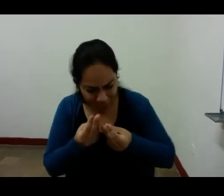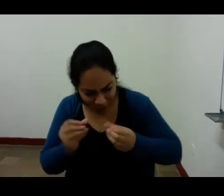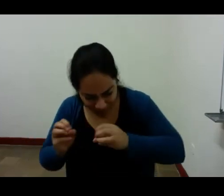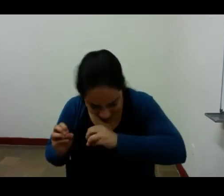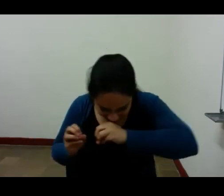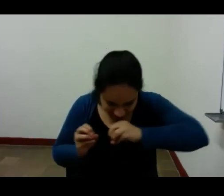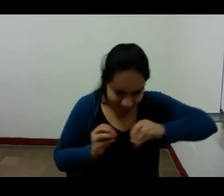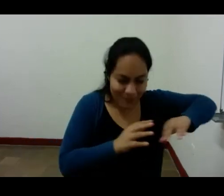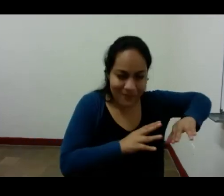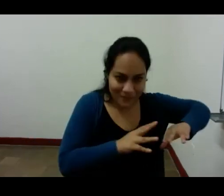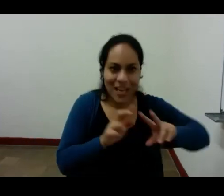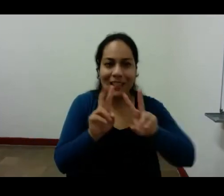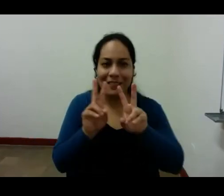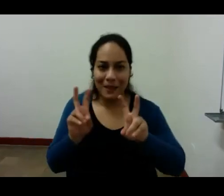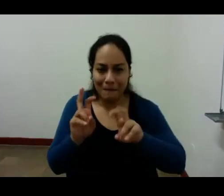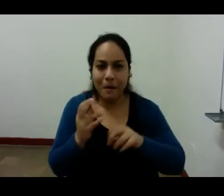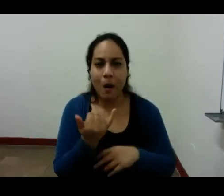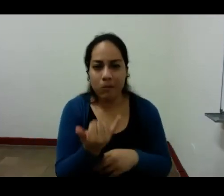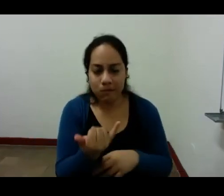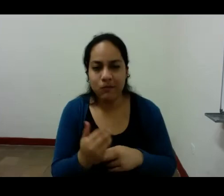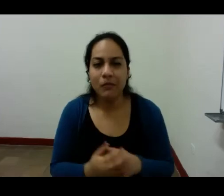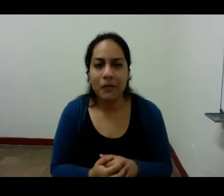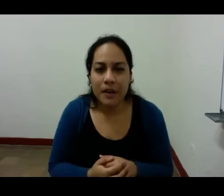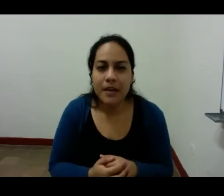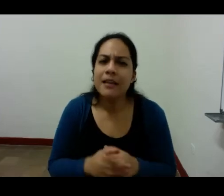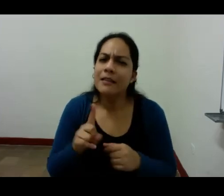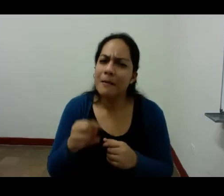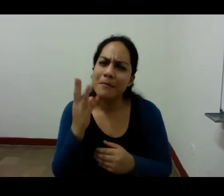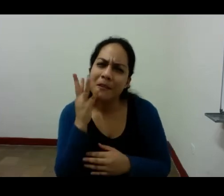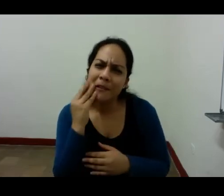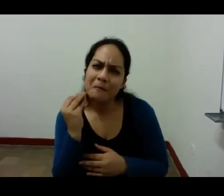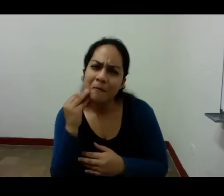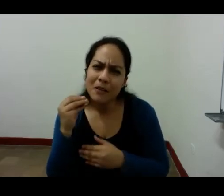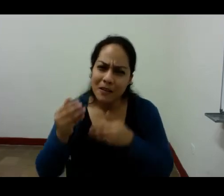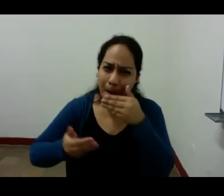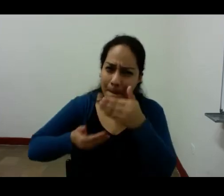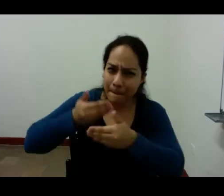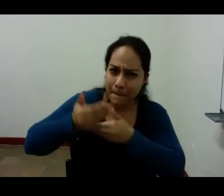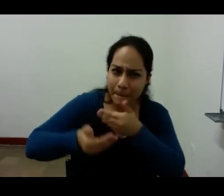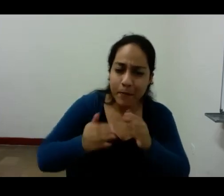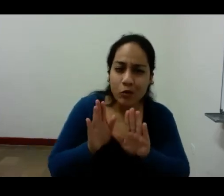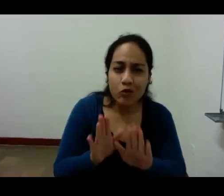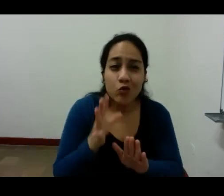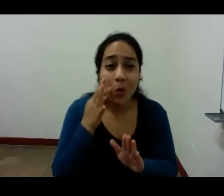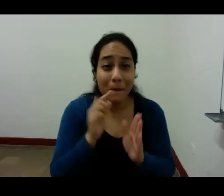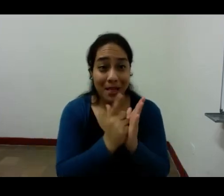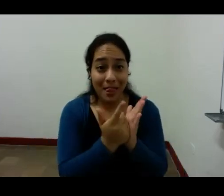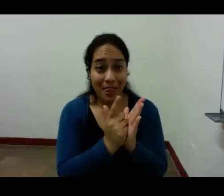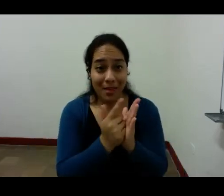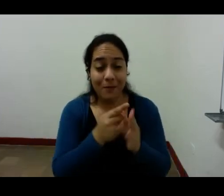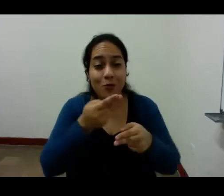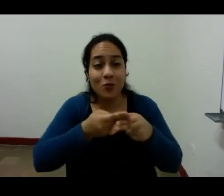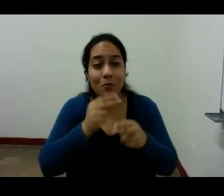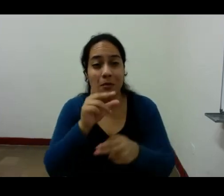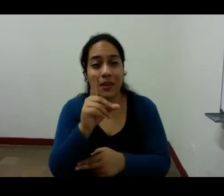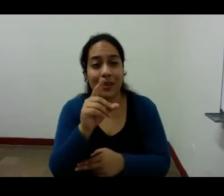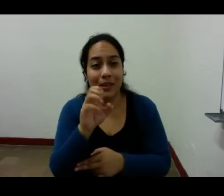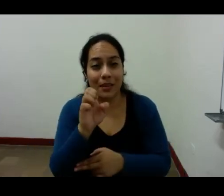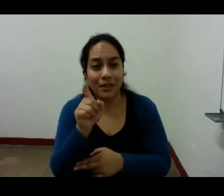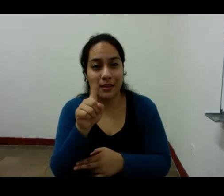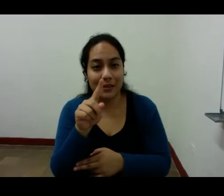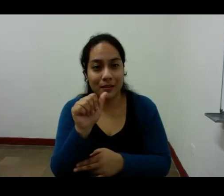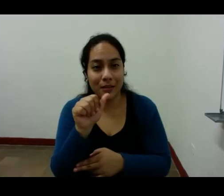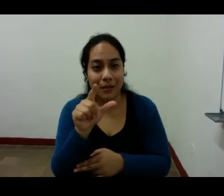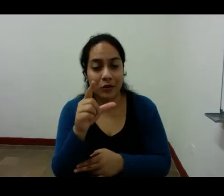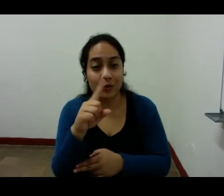y de esta experimentación bernardo suárez que aparece en el libro desasosiego se anuncia de